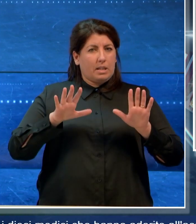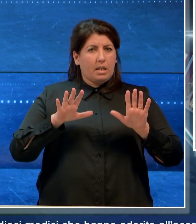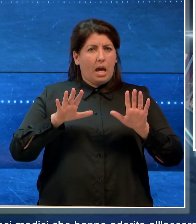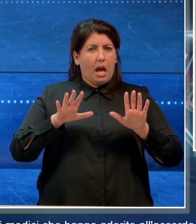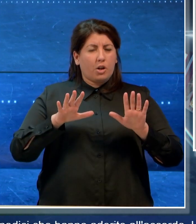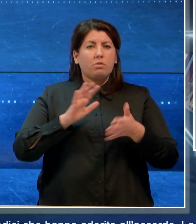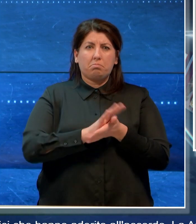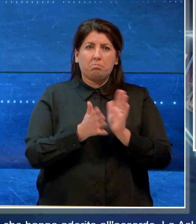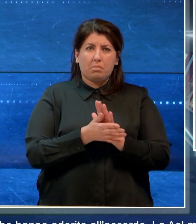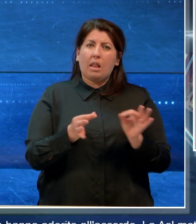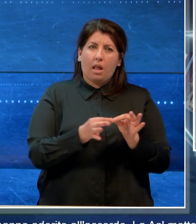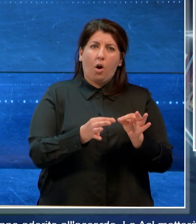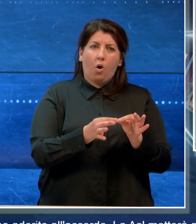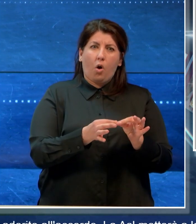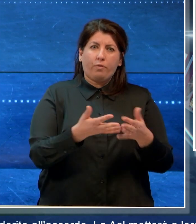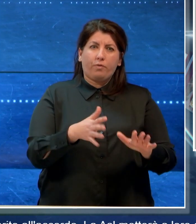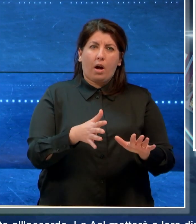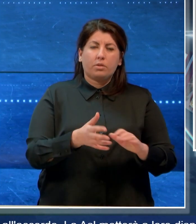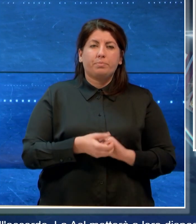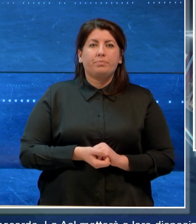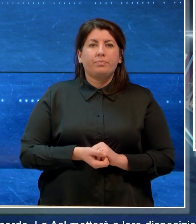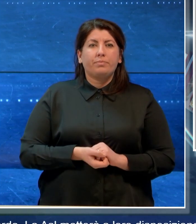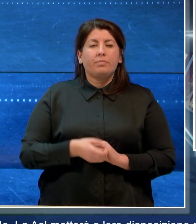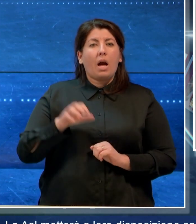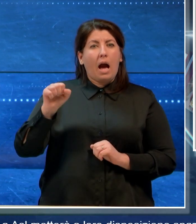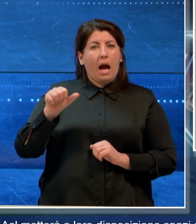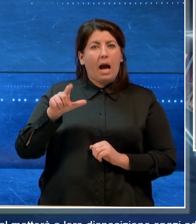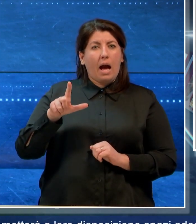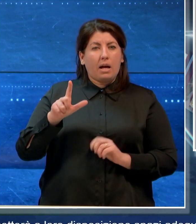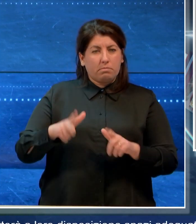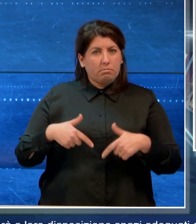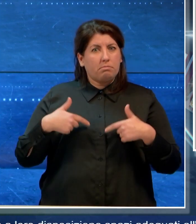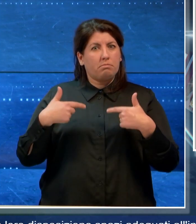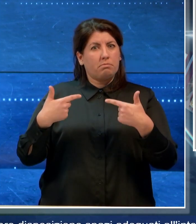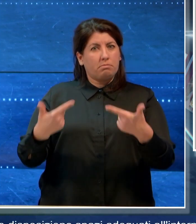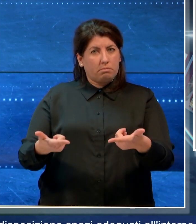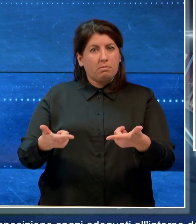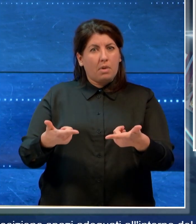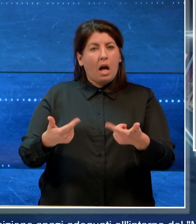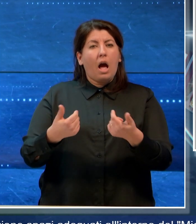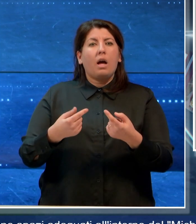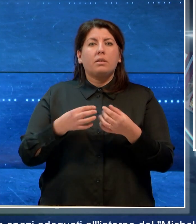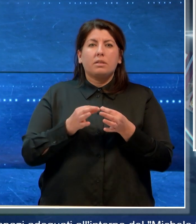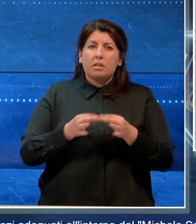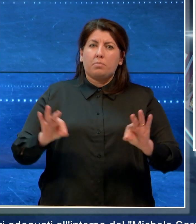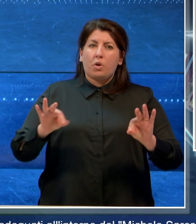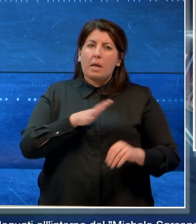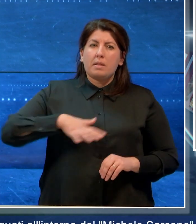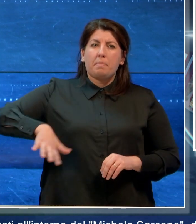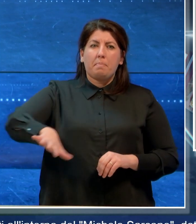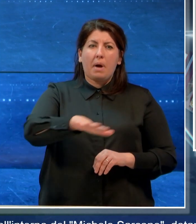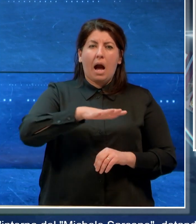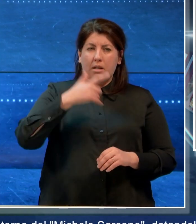all'accordo. La ASL metterà a loro disposizione spazi adeguati all